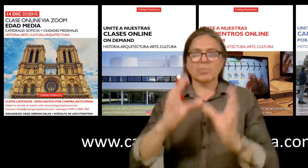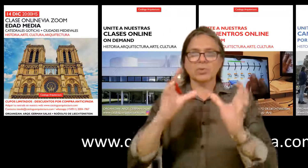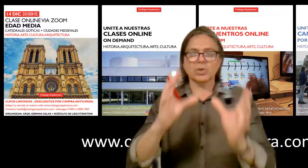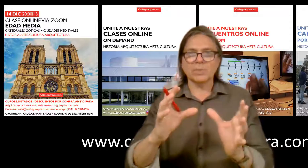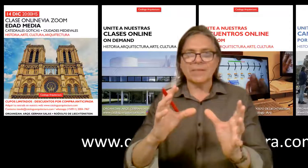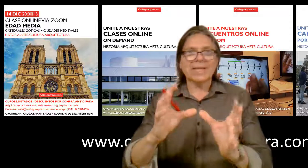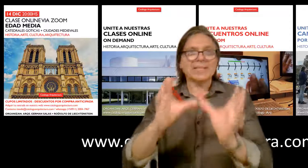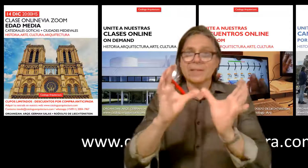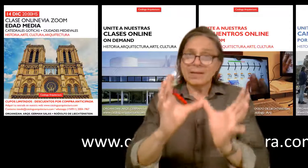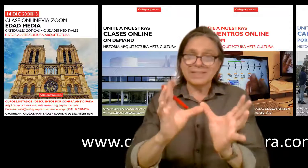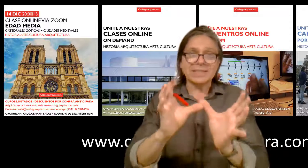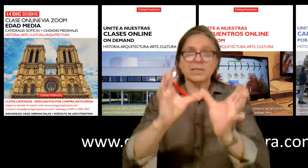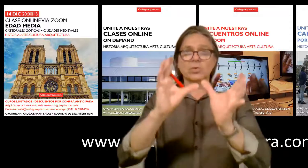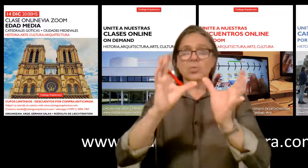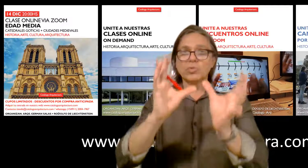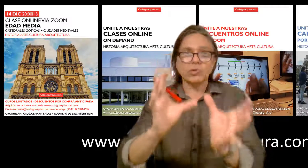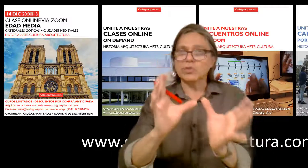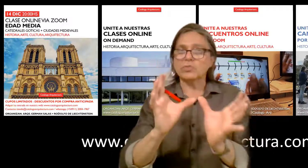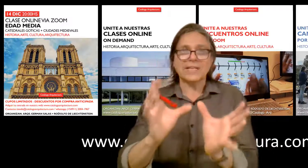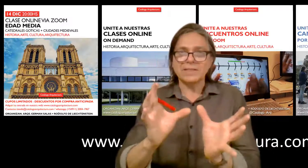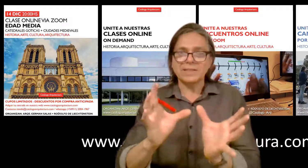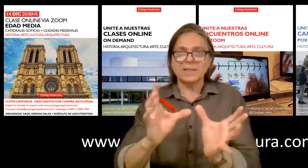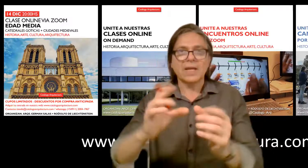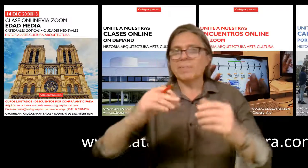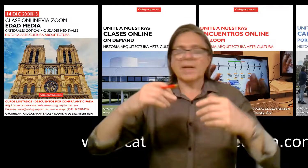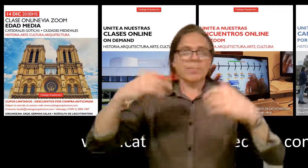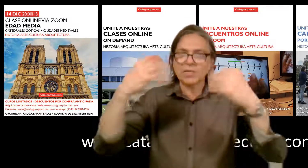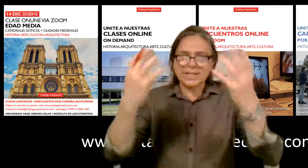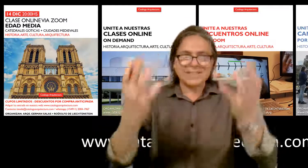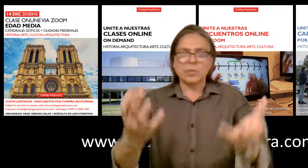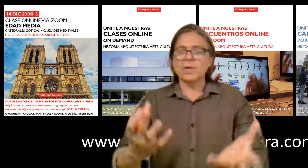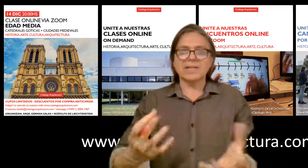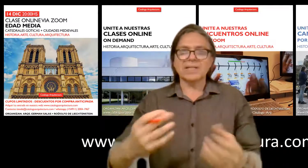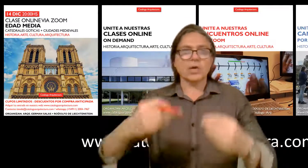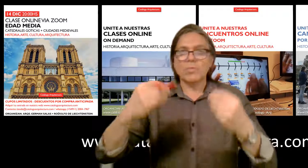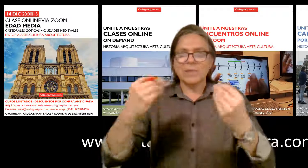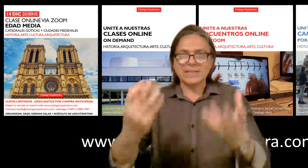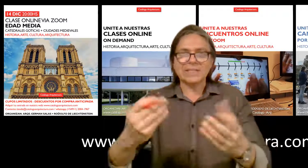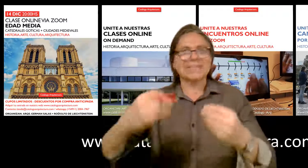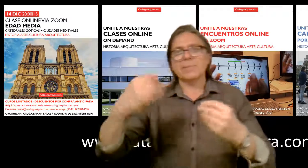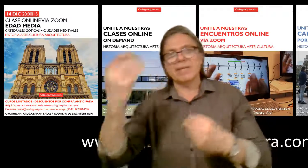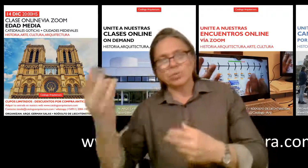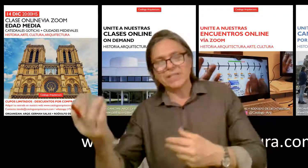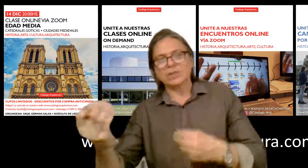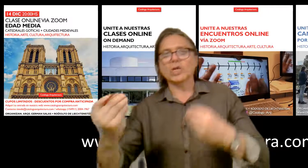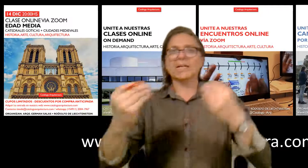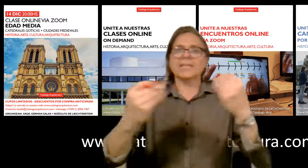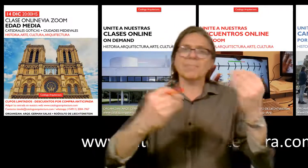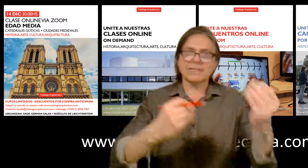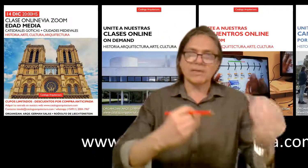.com, y además tienen un buzón de sugerencias, para poder, de alguna manera, compartir qué temas les gustaría tocar, qué partes de